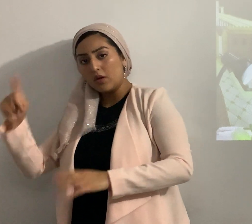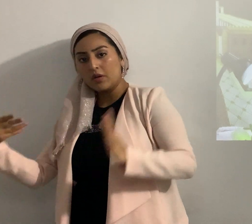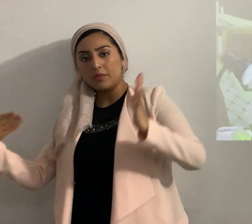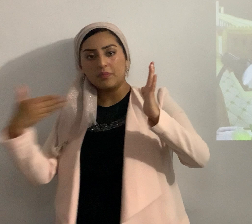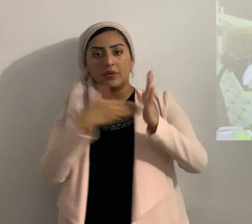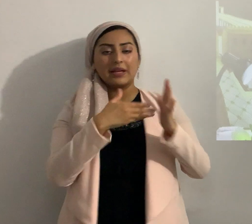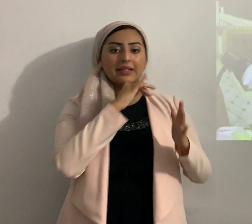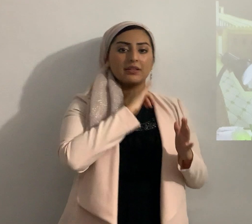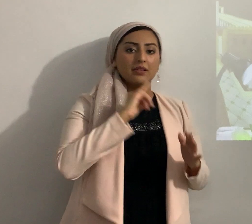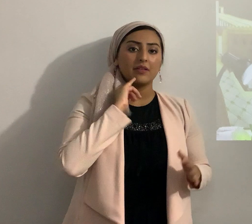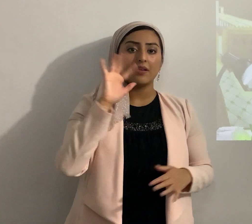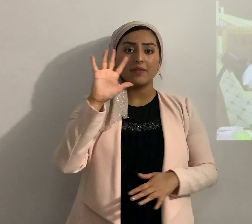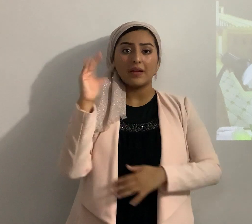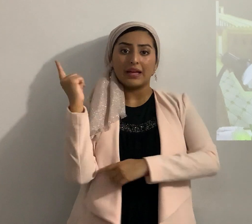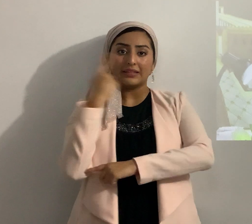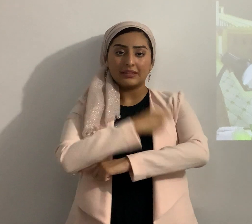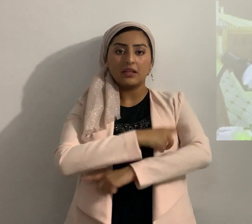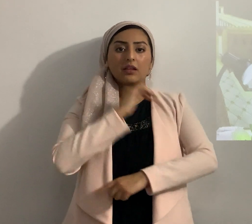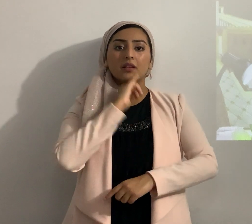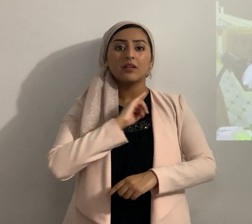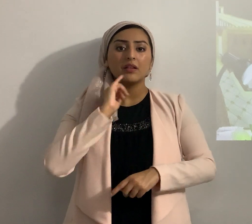se llevaron los israelitas hasta llegar ahí